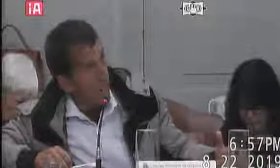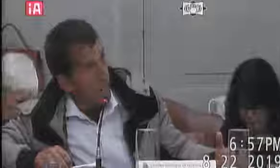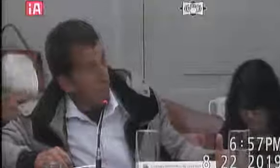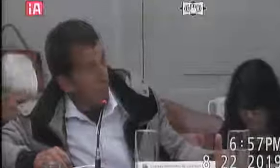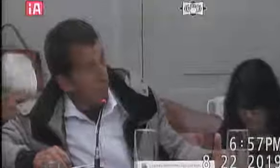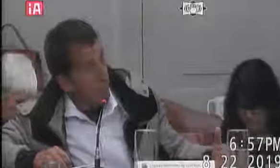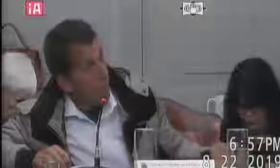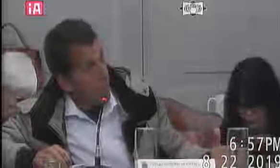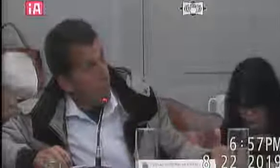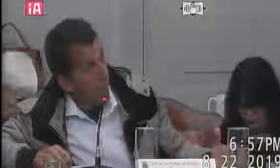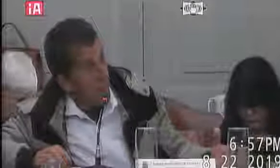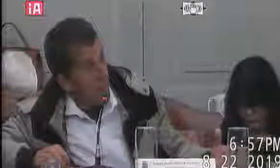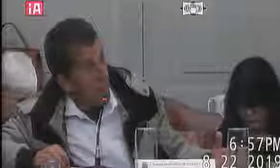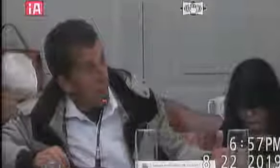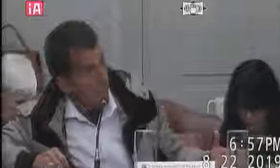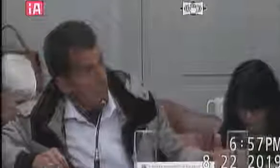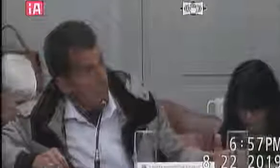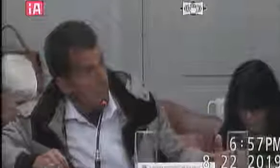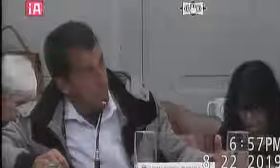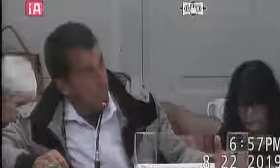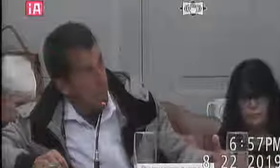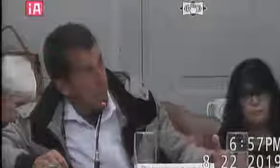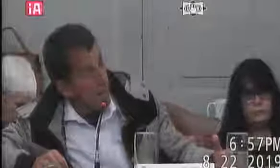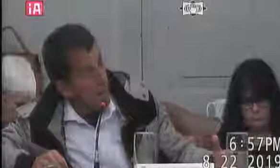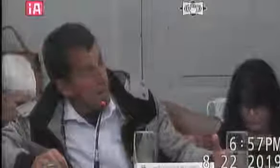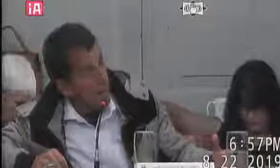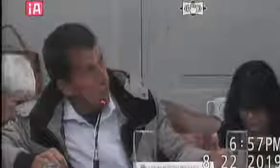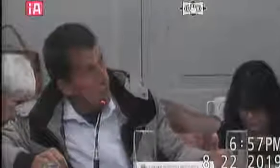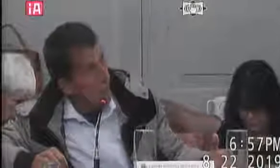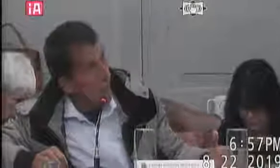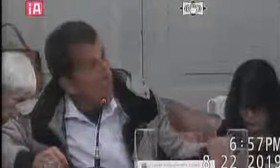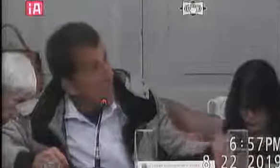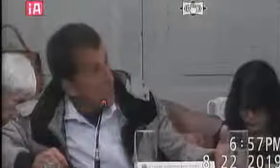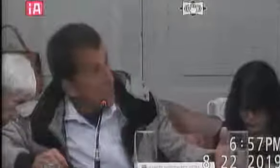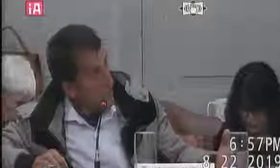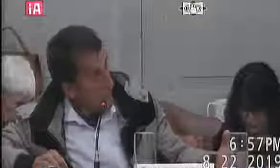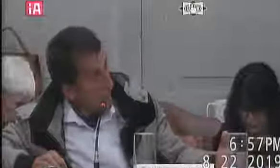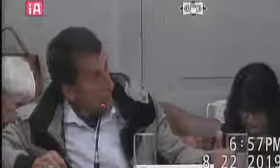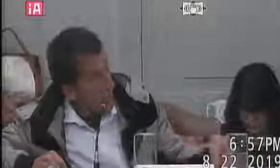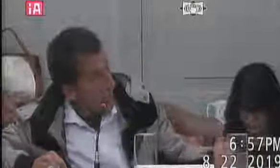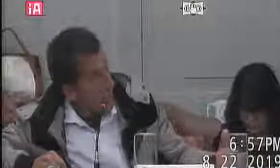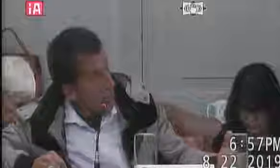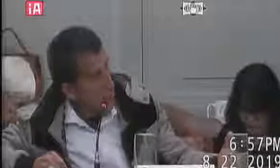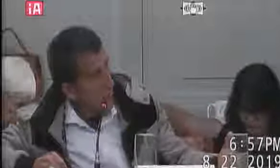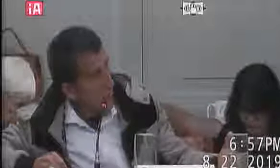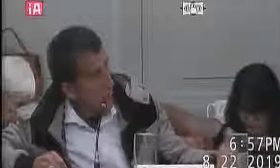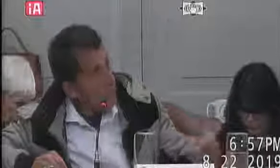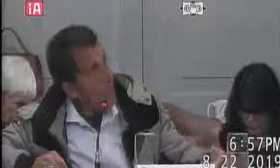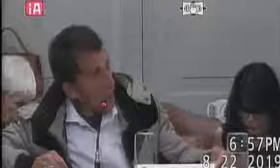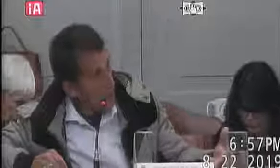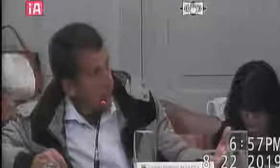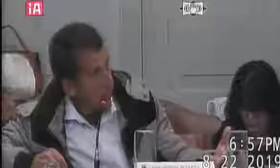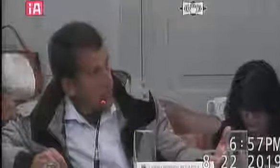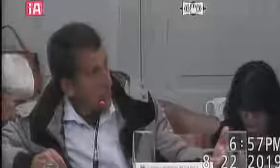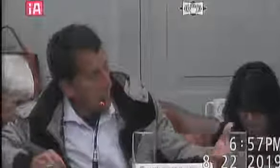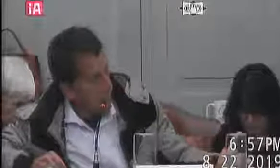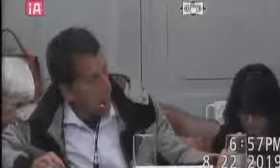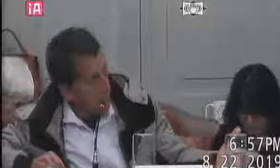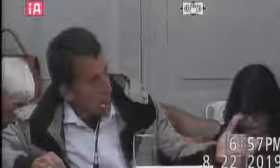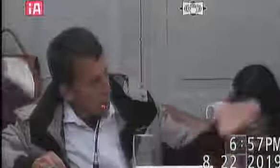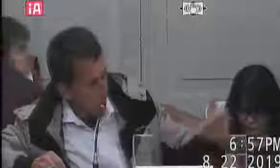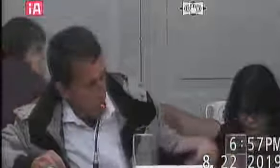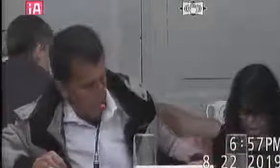que a educação vem de casa mas eu acredito que as crianças estão aprendendo mais nas creches e nos colégios do que dentro de casa